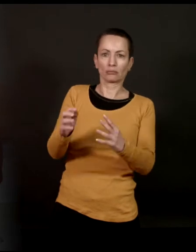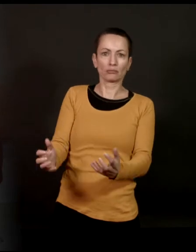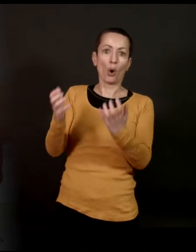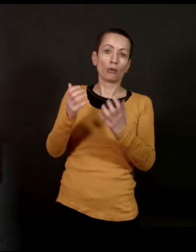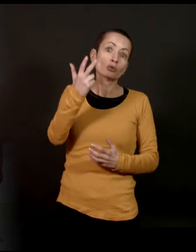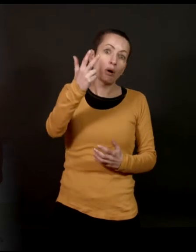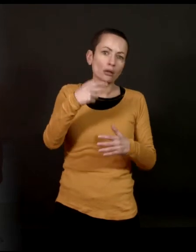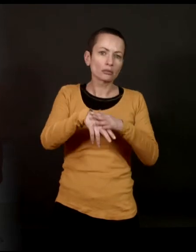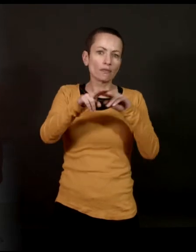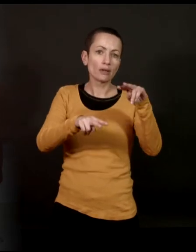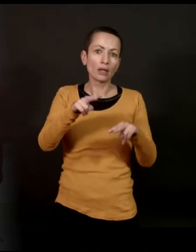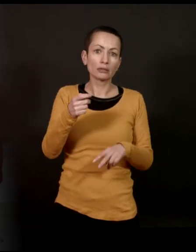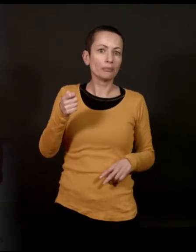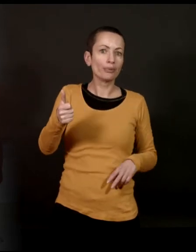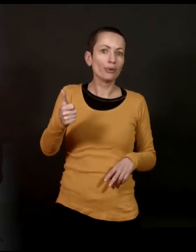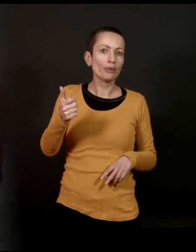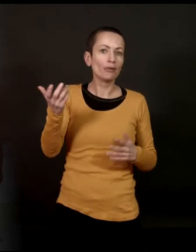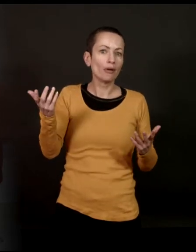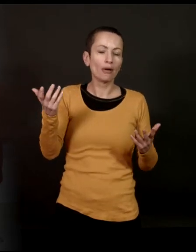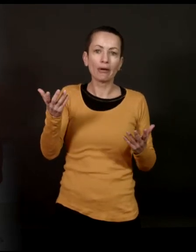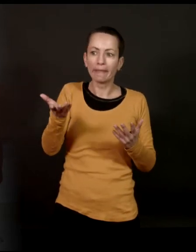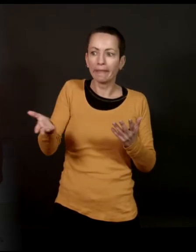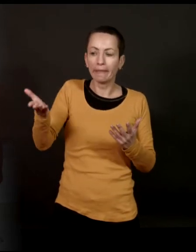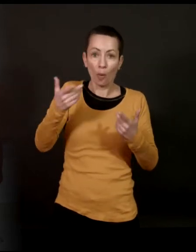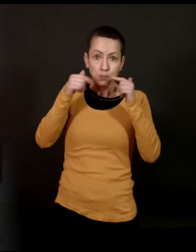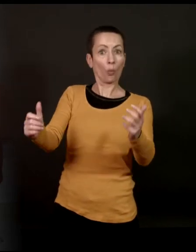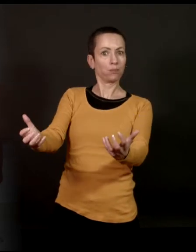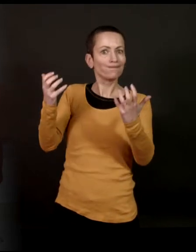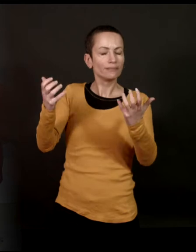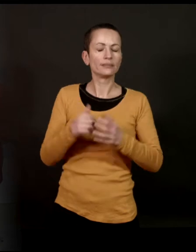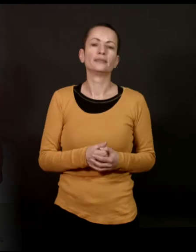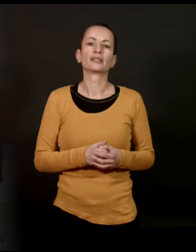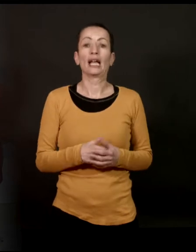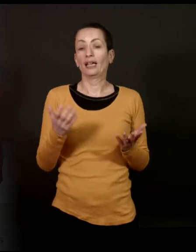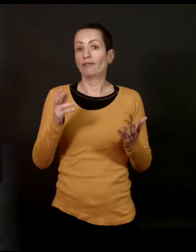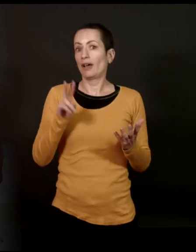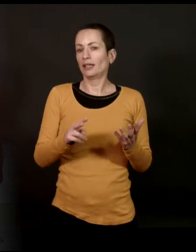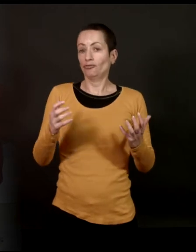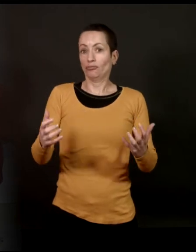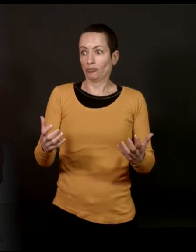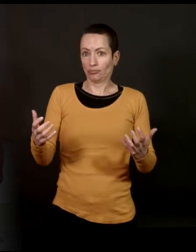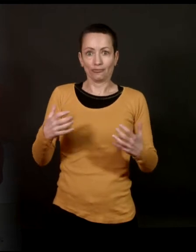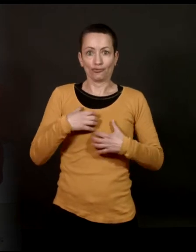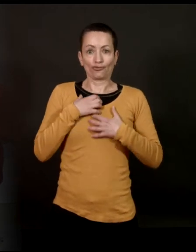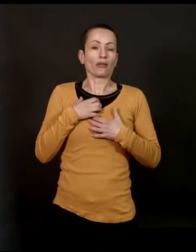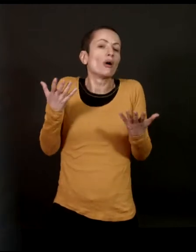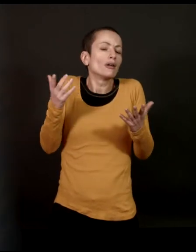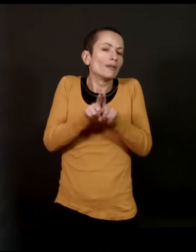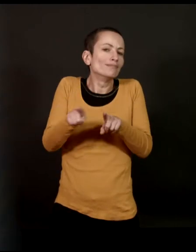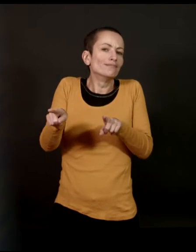parce qu'il y en a trois dans le village. Il n a pas forcément tellement plus, en tout cas de façon aussi affichée. Et le choc de ces jeunes